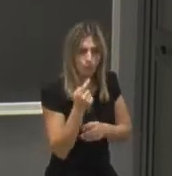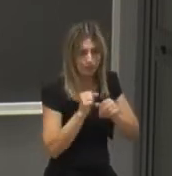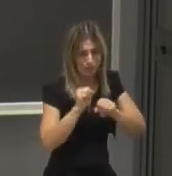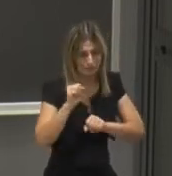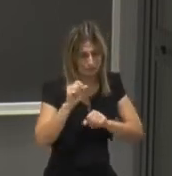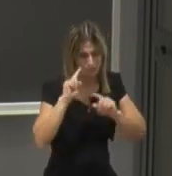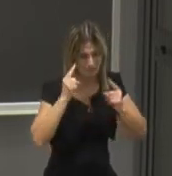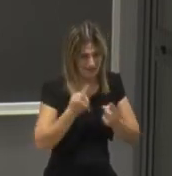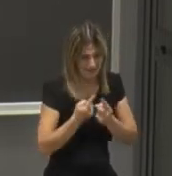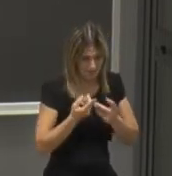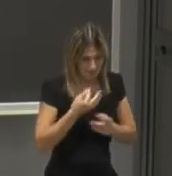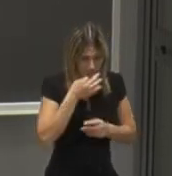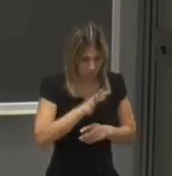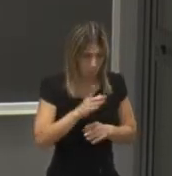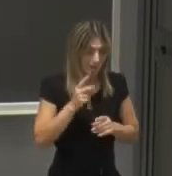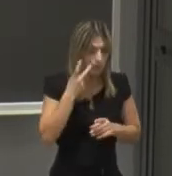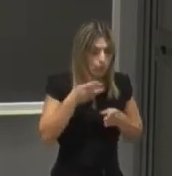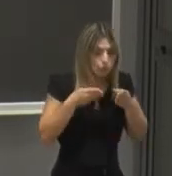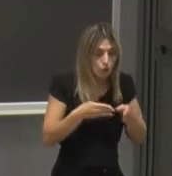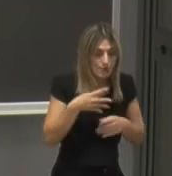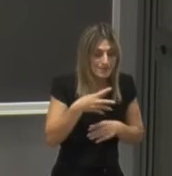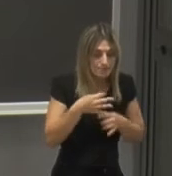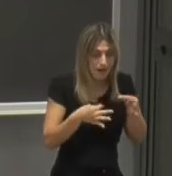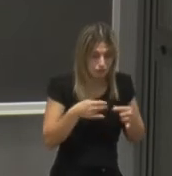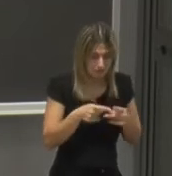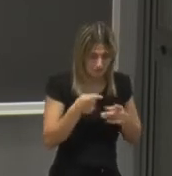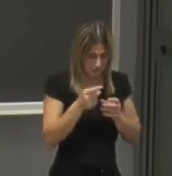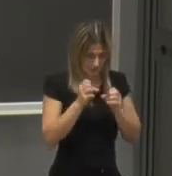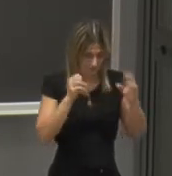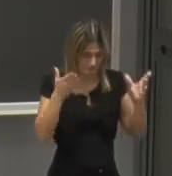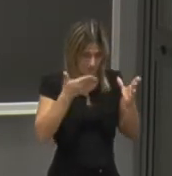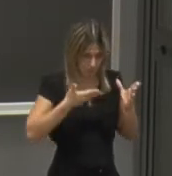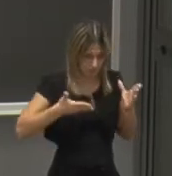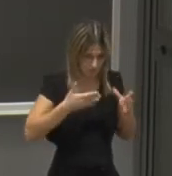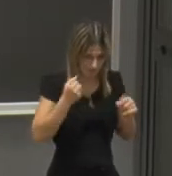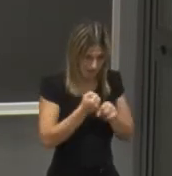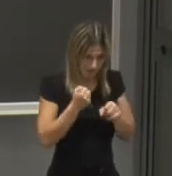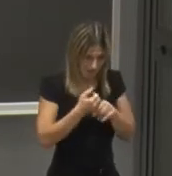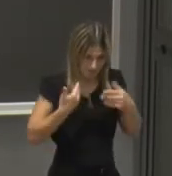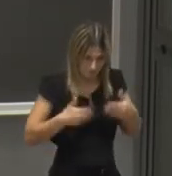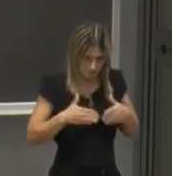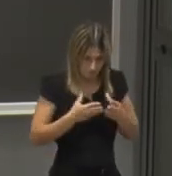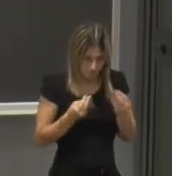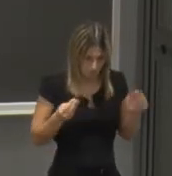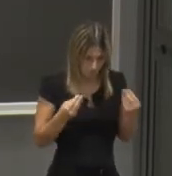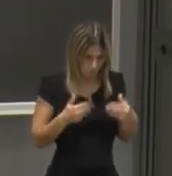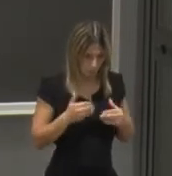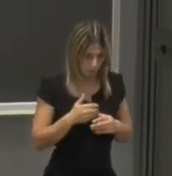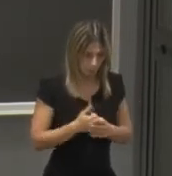laurea questo nei percorsi di laurea magistrale quindi immaginate quanto lavoro c'è comunque dietro questo tipo di